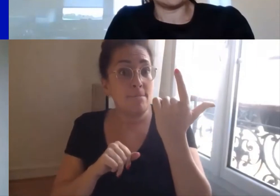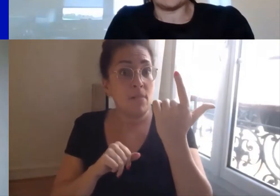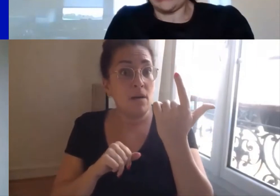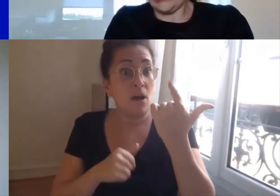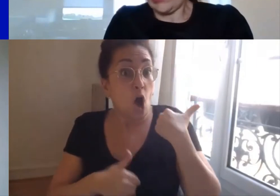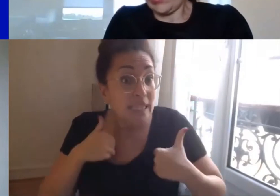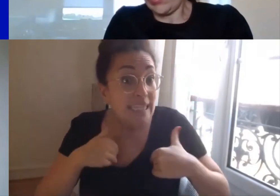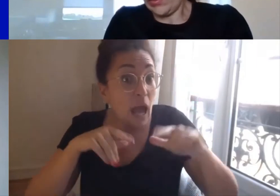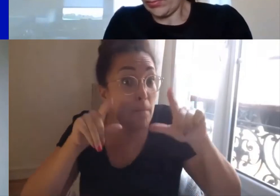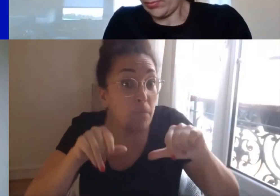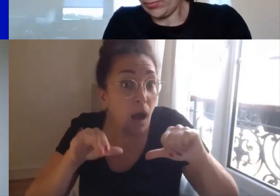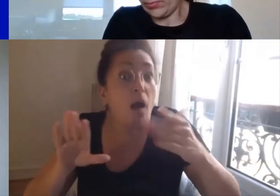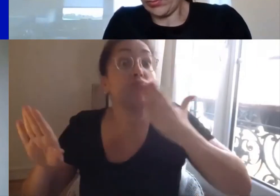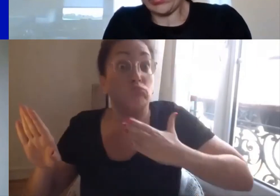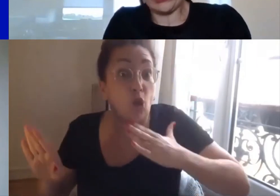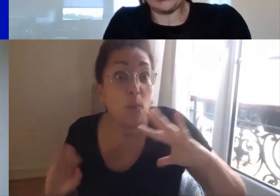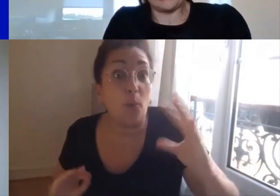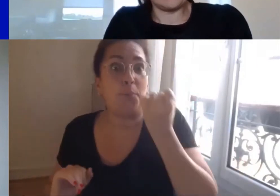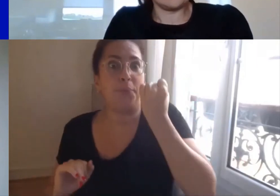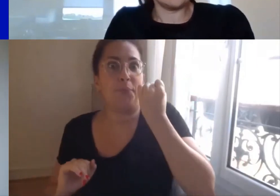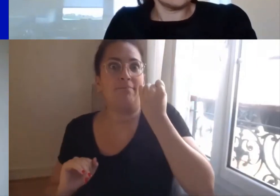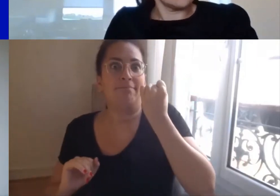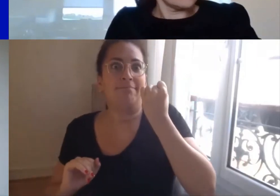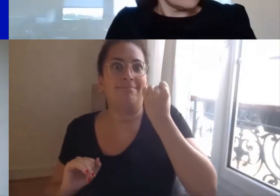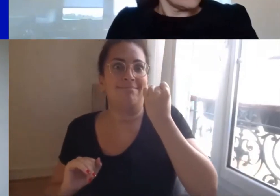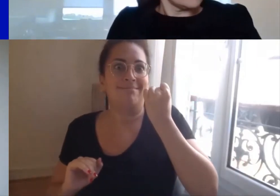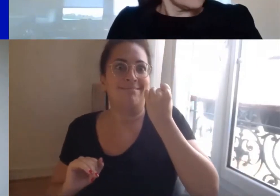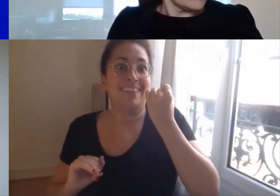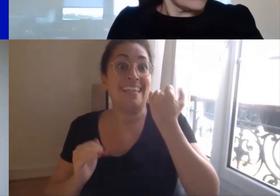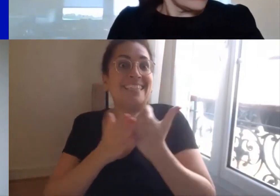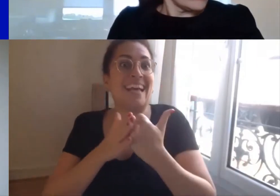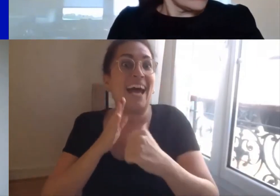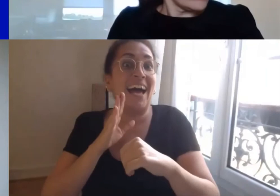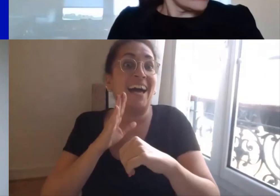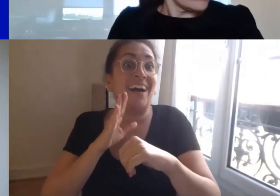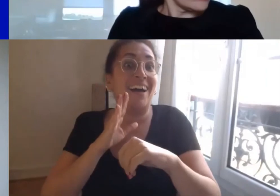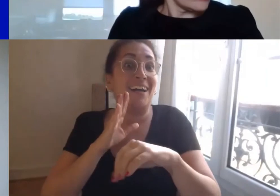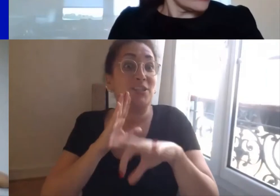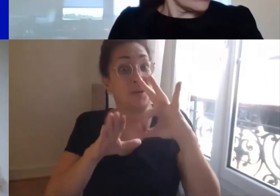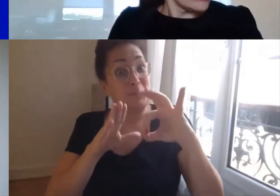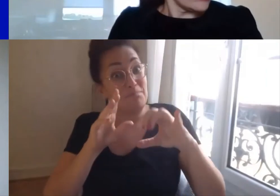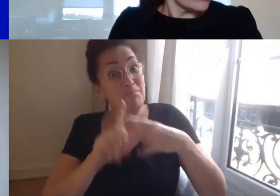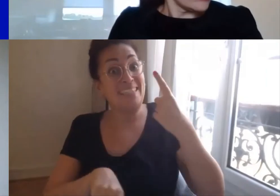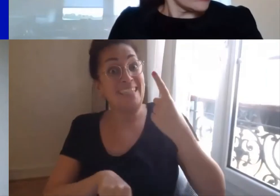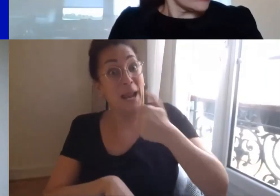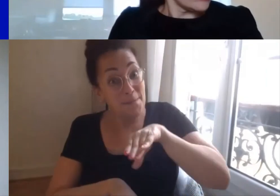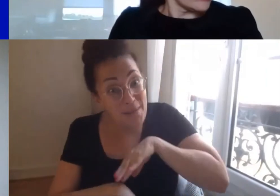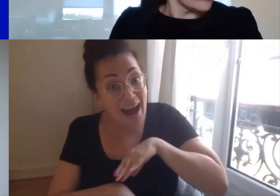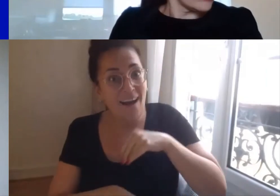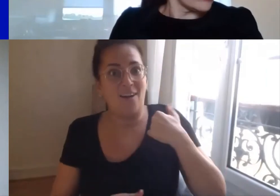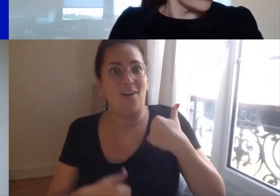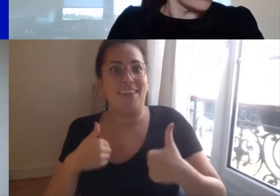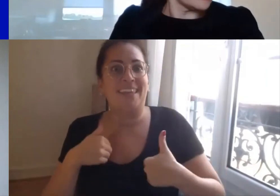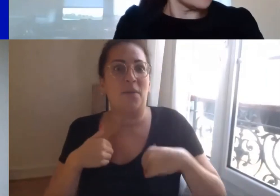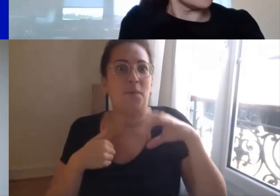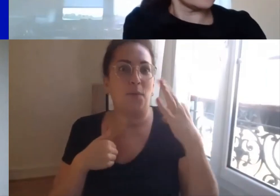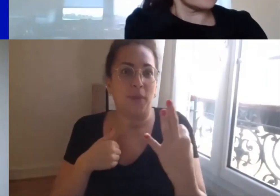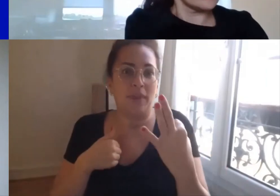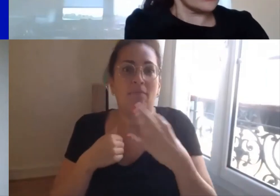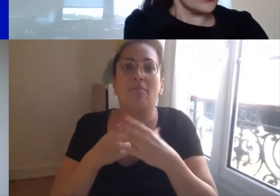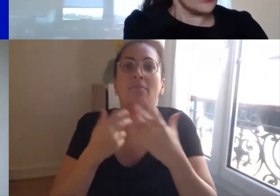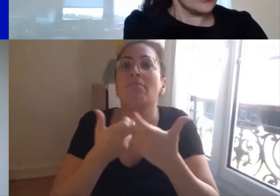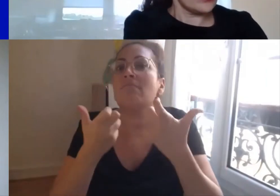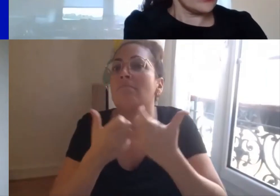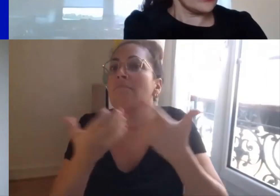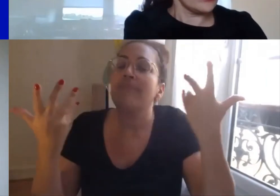tous de manière mineure il y a qu'une personne malentendante peut se laisser moins distraire par les bavardages qu'une